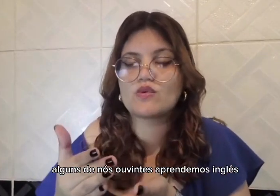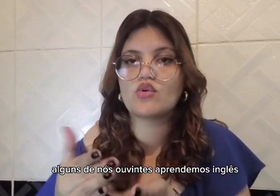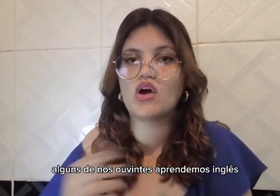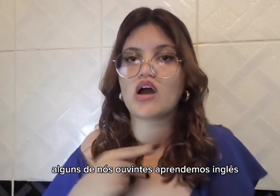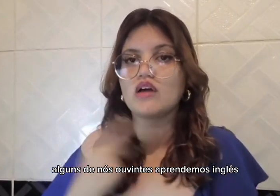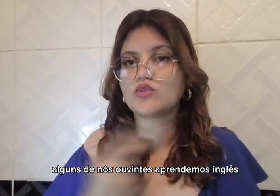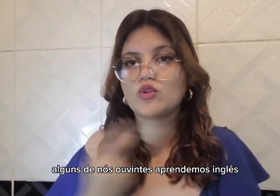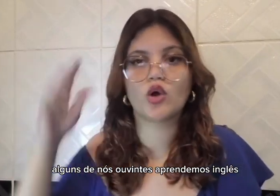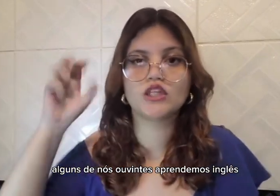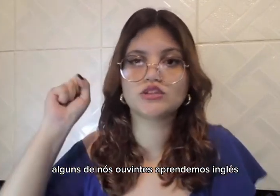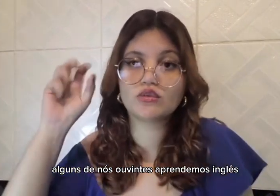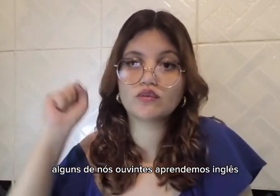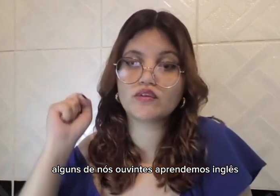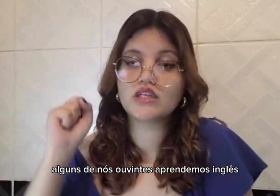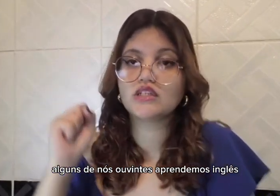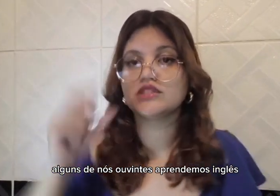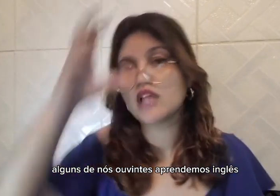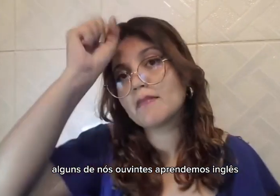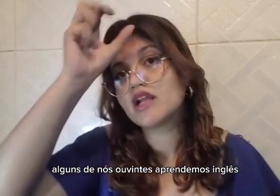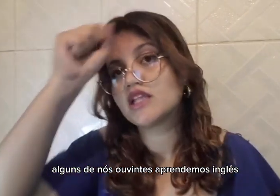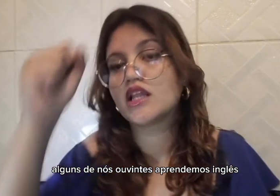Por que a gente não pode aprender Libras?